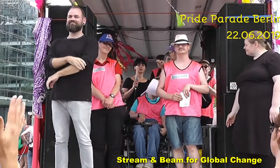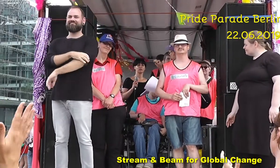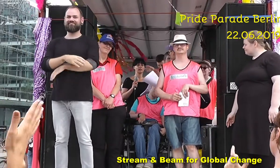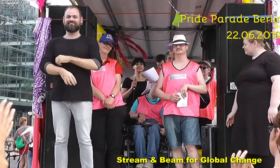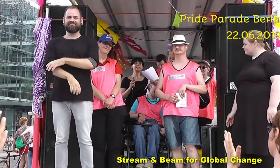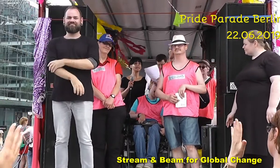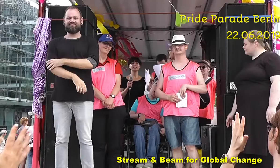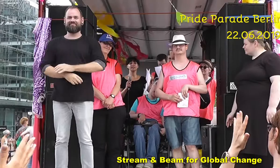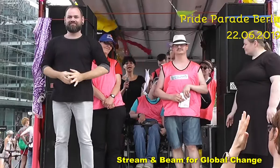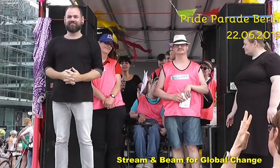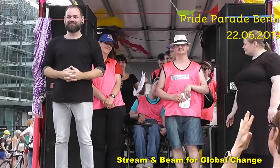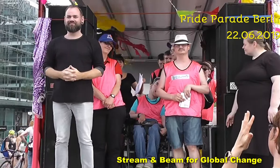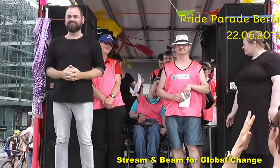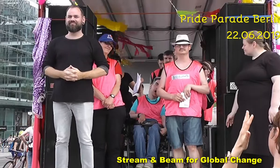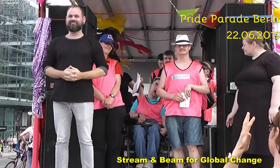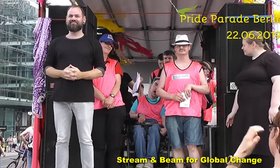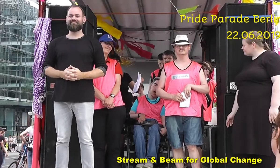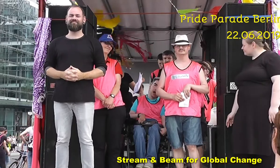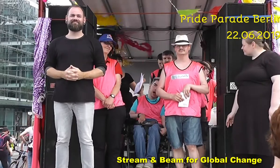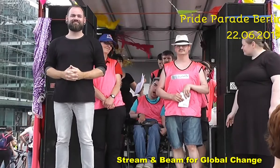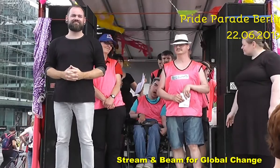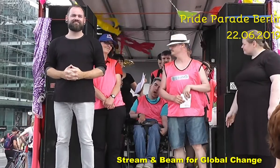Normen. weiteres.